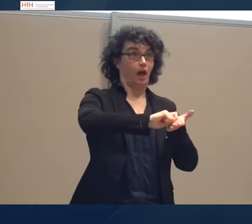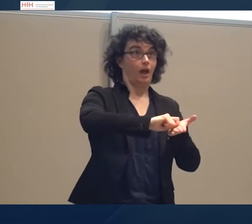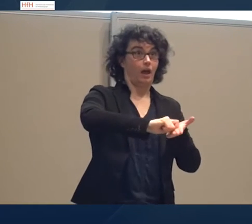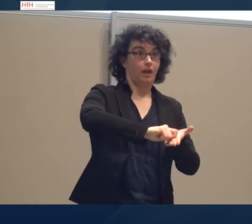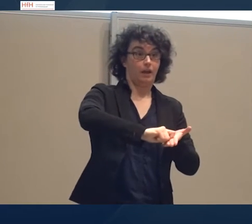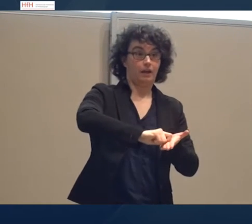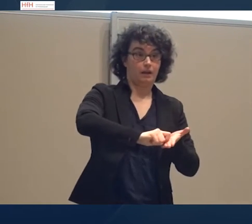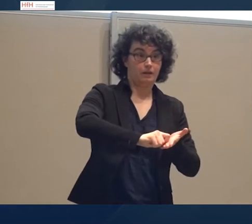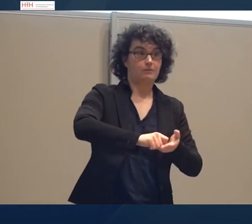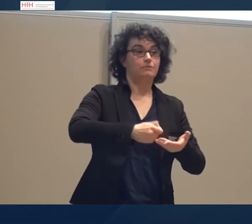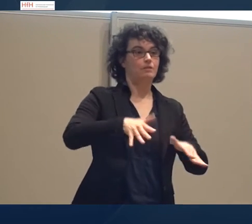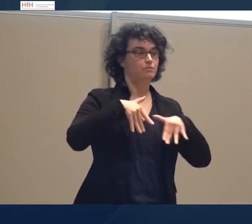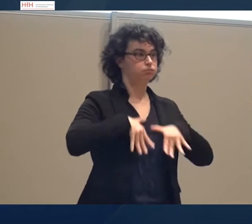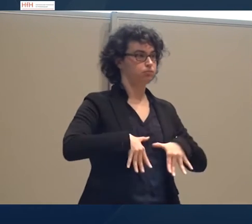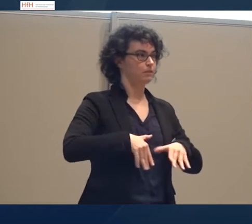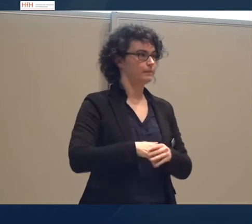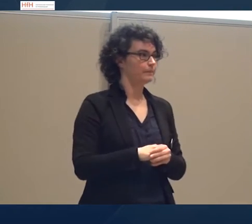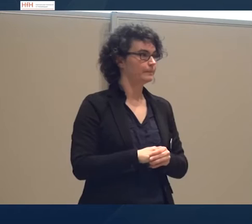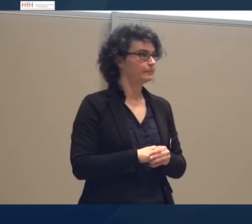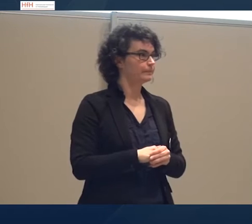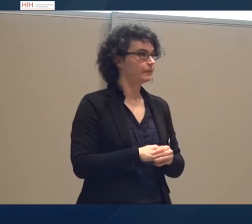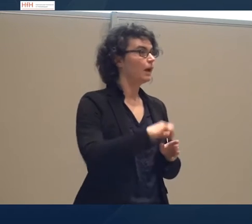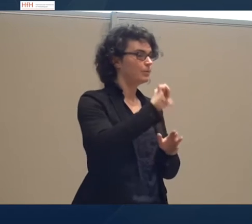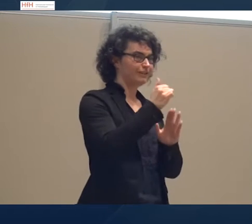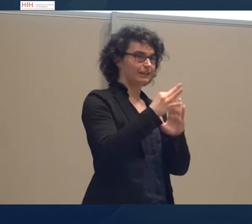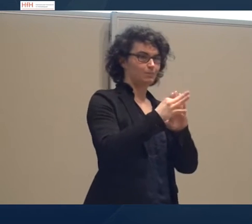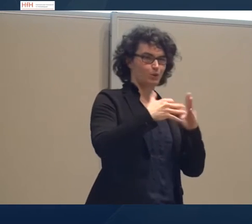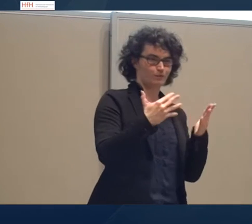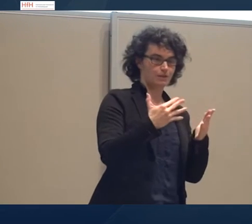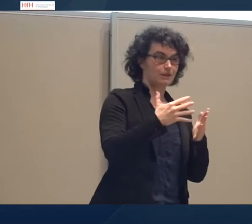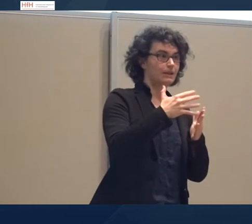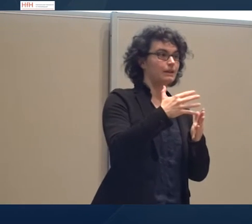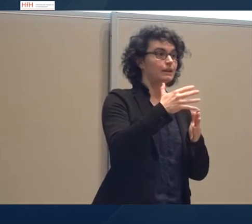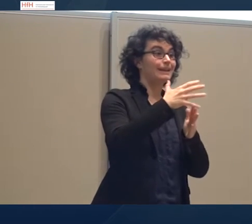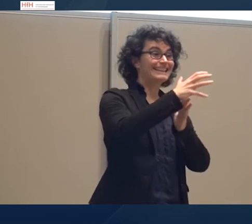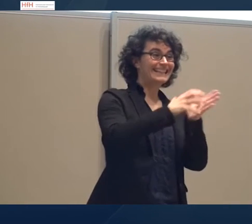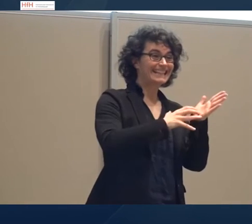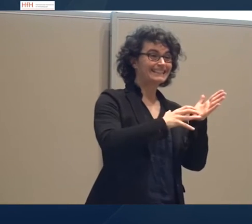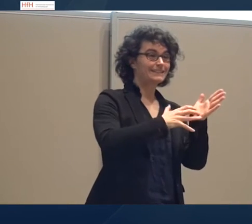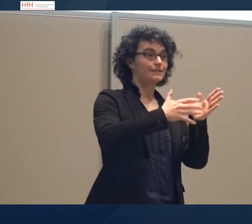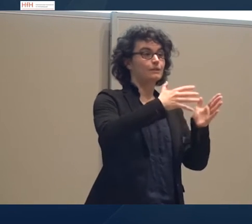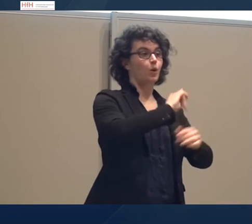Es ist noch ein wichtiger Punkt, Textkompetenz in diesem Sinne, und das sieht man dann an den Schulabschlüssen und Noten,